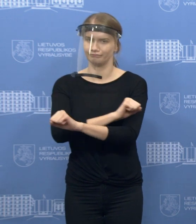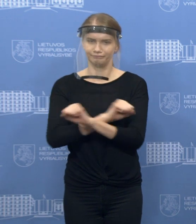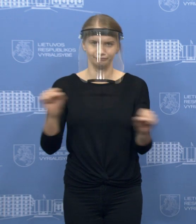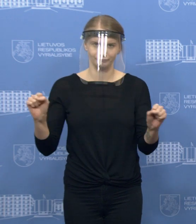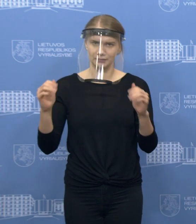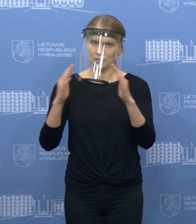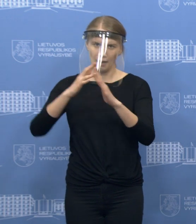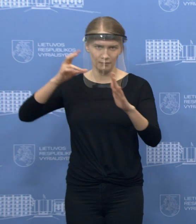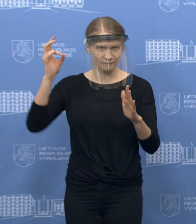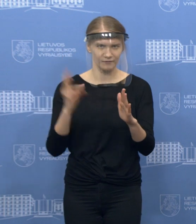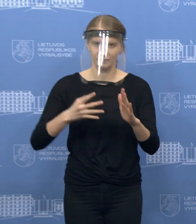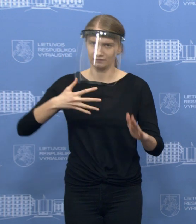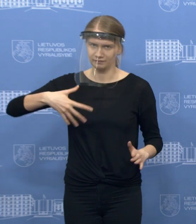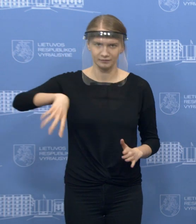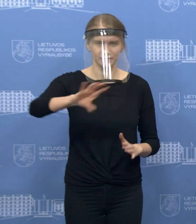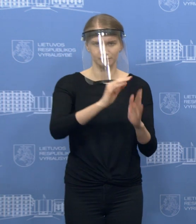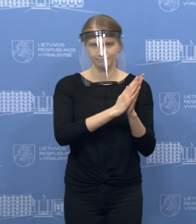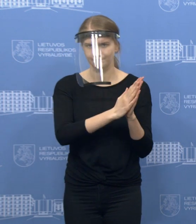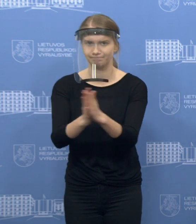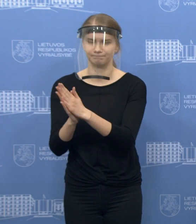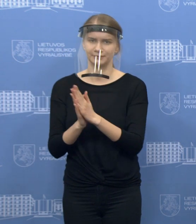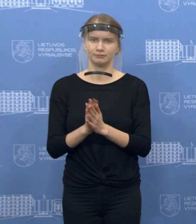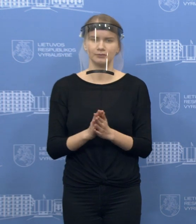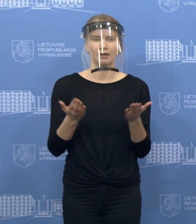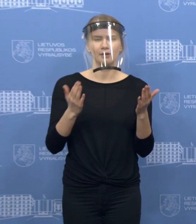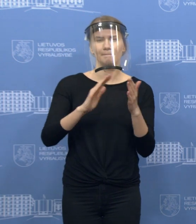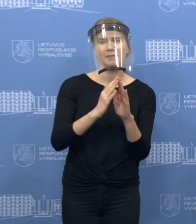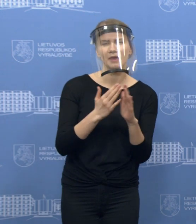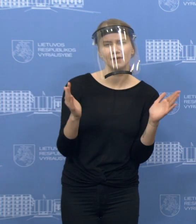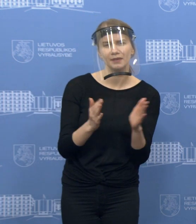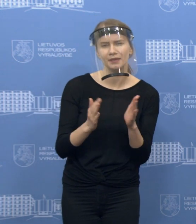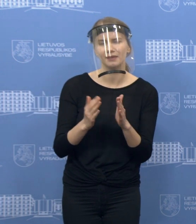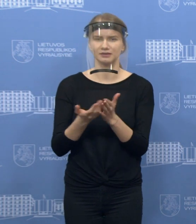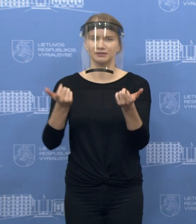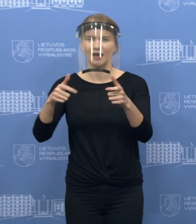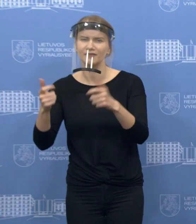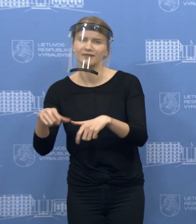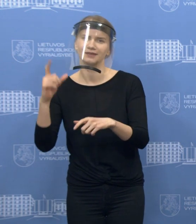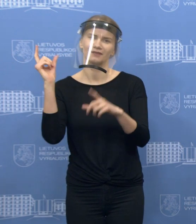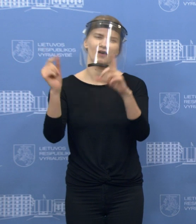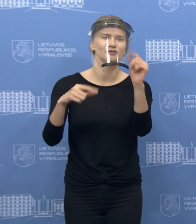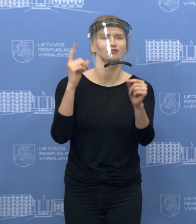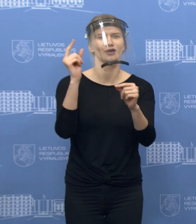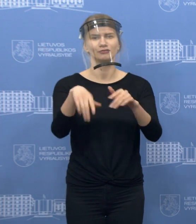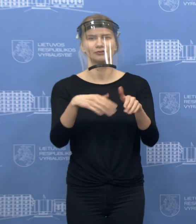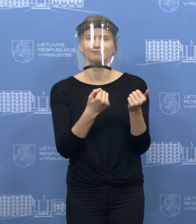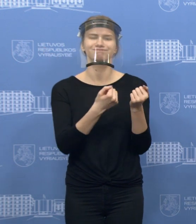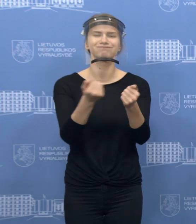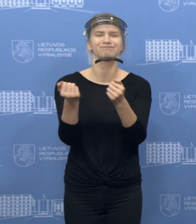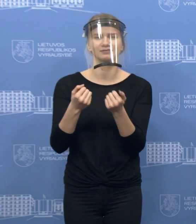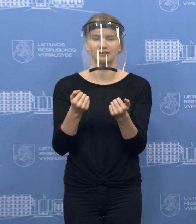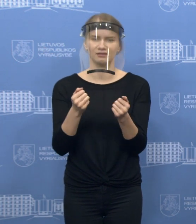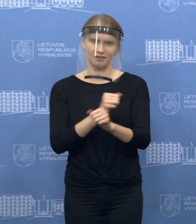į kitas savivaldybės, į kitų savivaldybių miestus ir miestelius. Policija tikrai šimtų procentų nevyktis